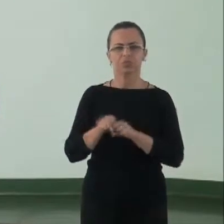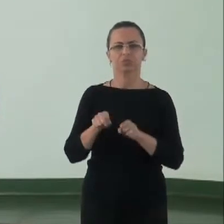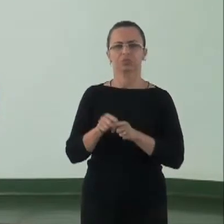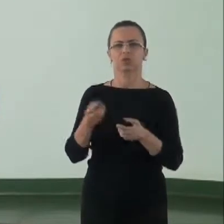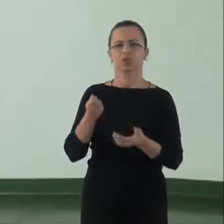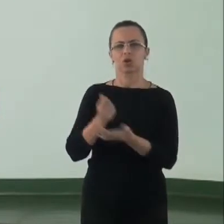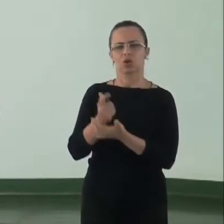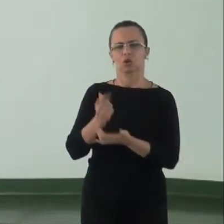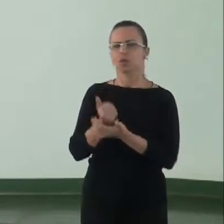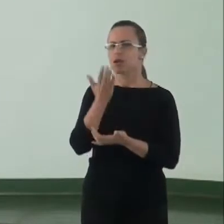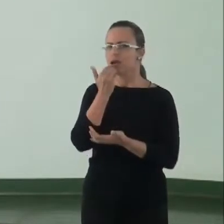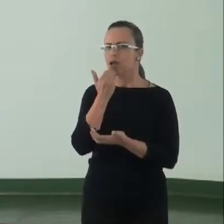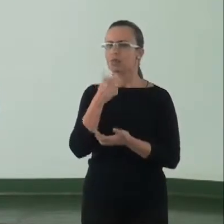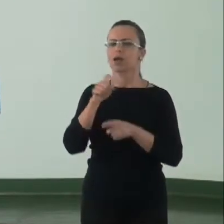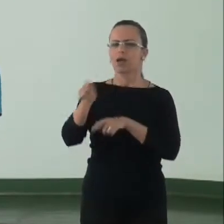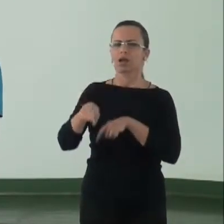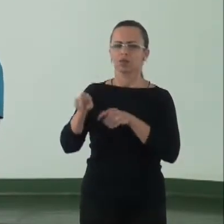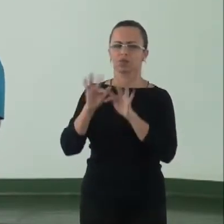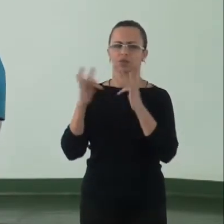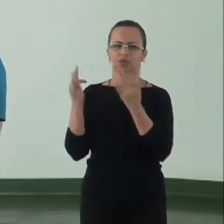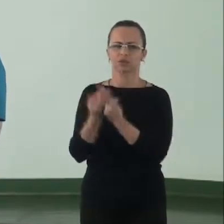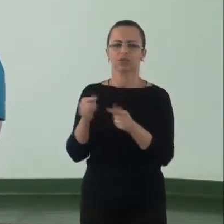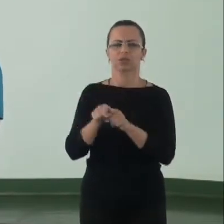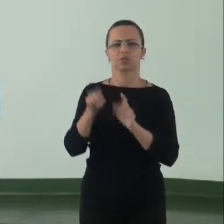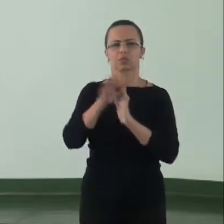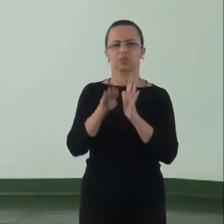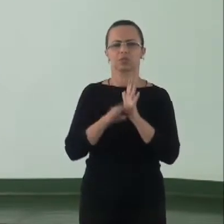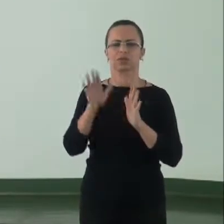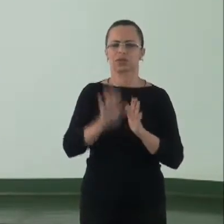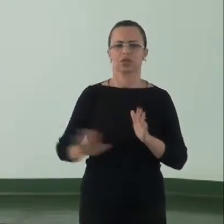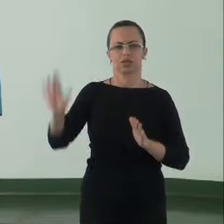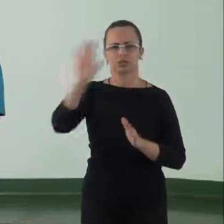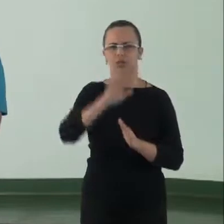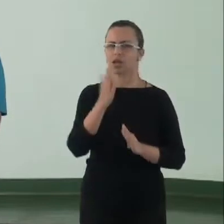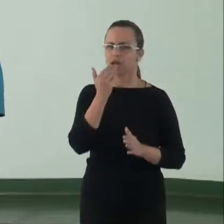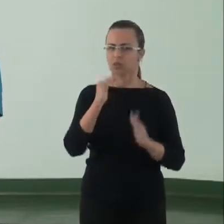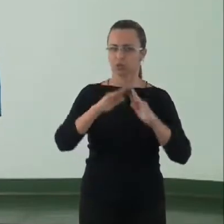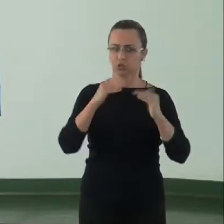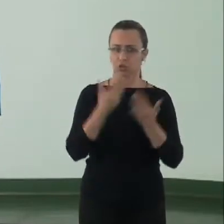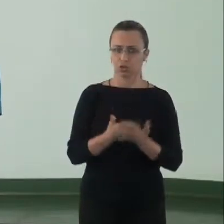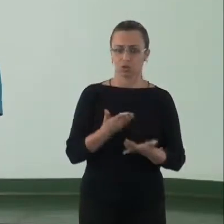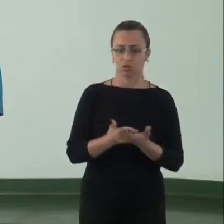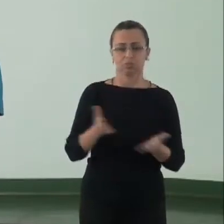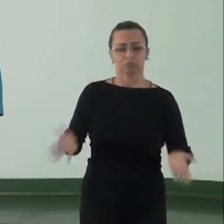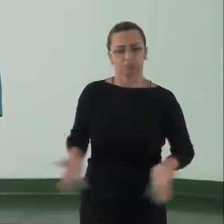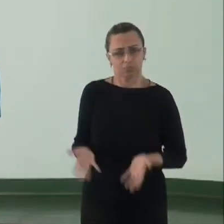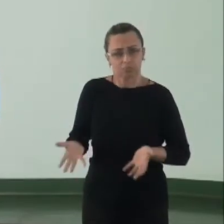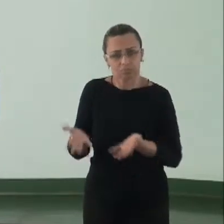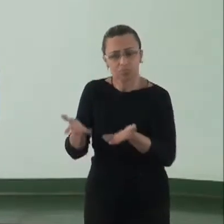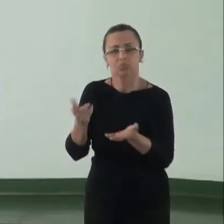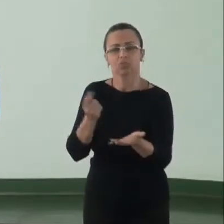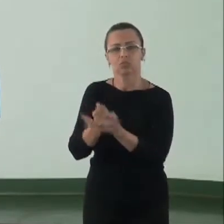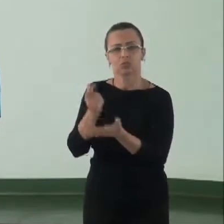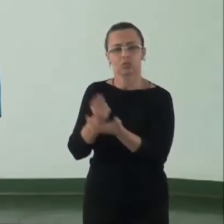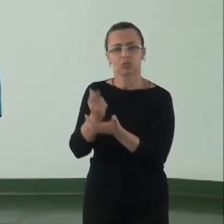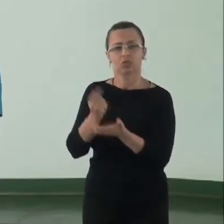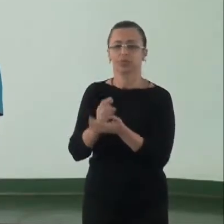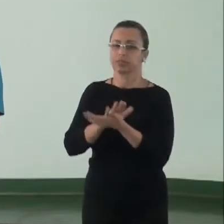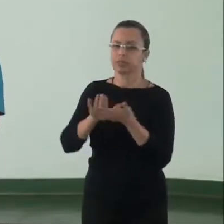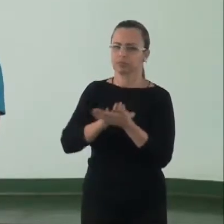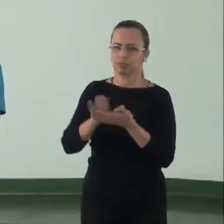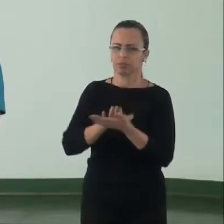de Alimentos da Agricultura Familiar e o Programa Nacional de Alimentação Escolar como forma de estimular a produção e o consumo de alimentos sem